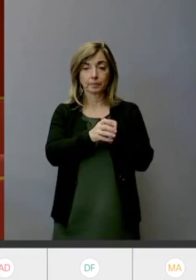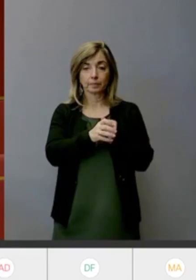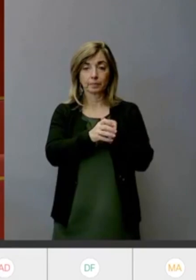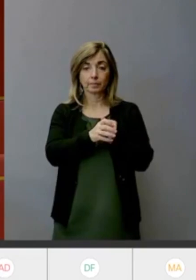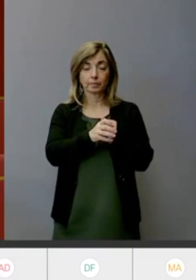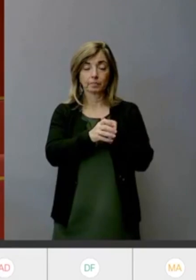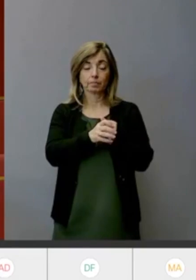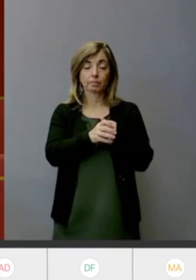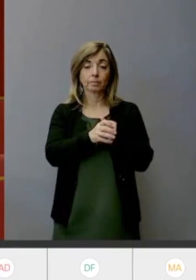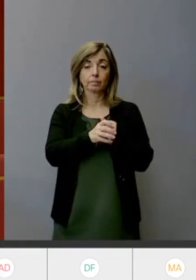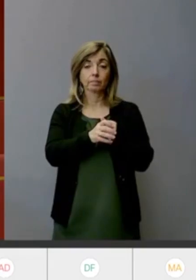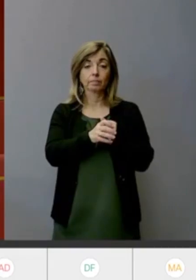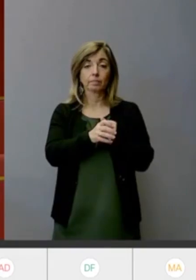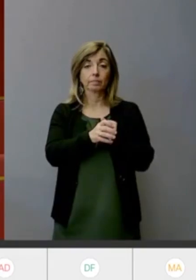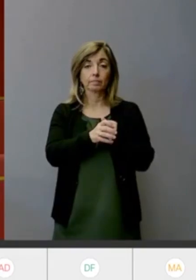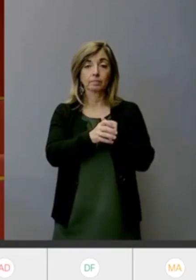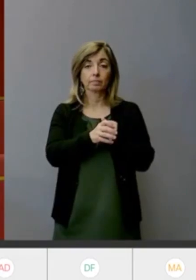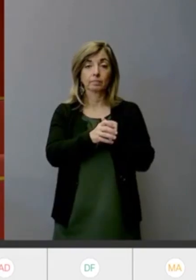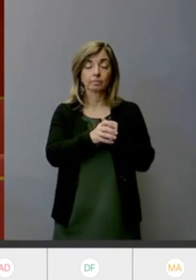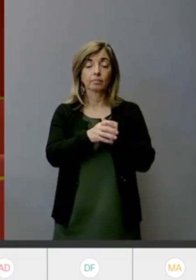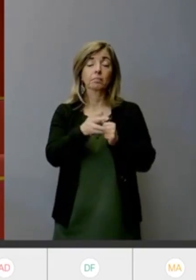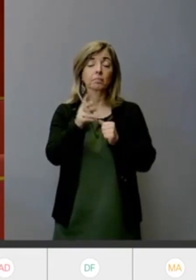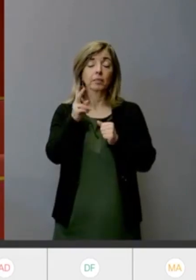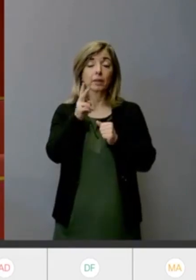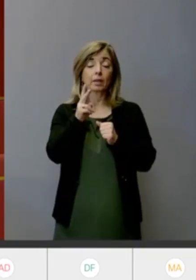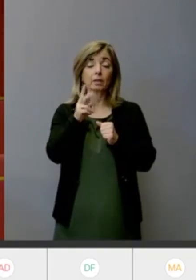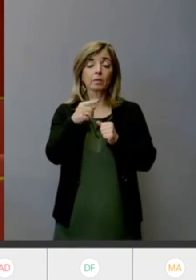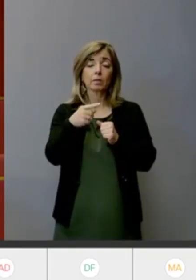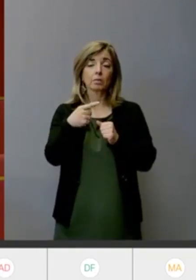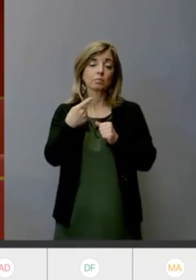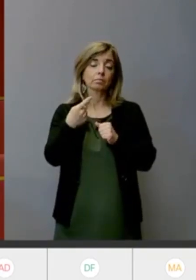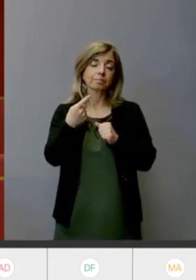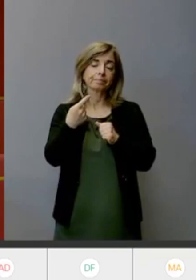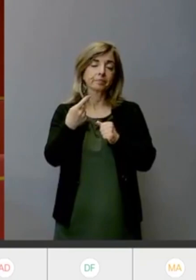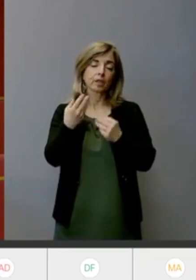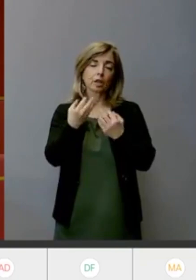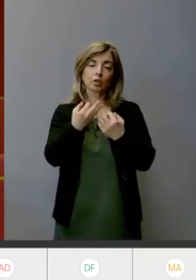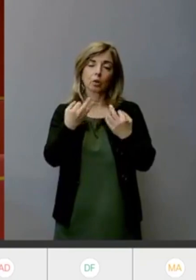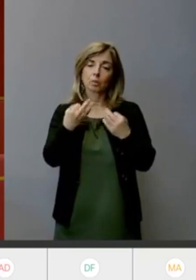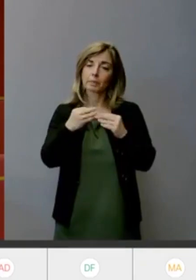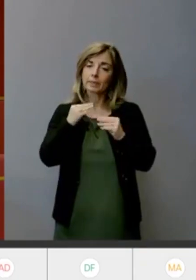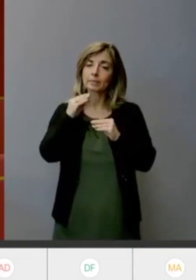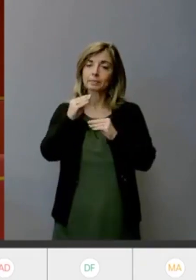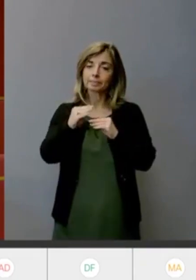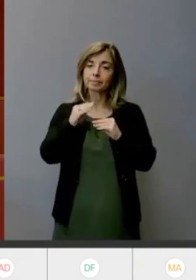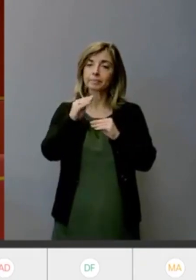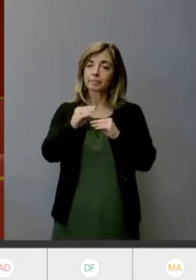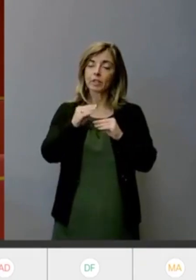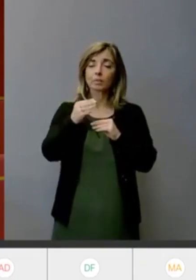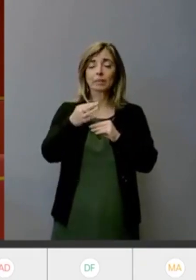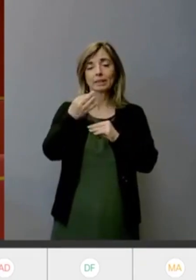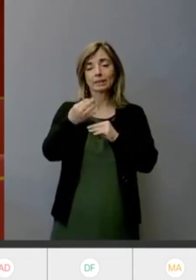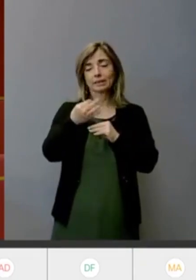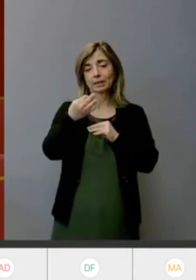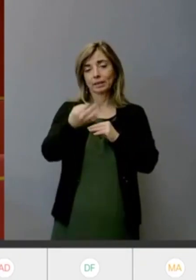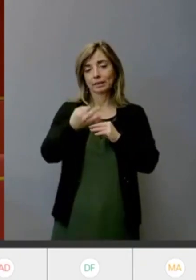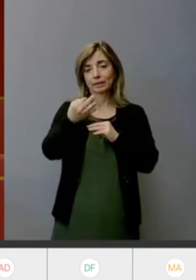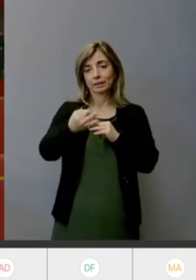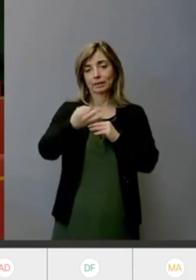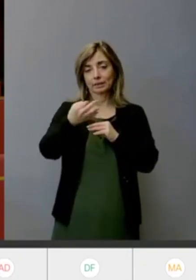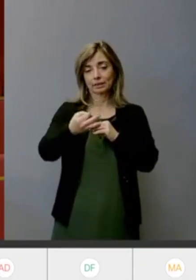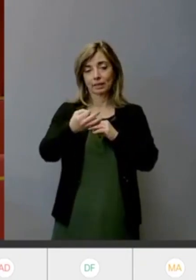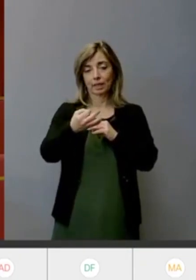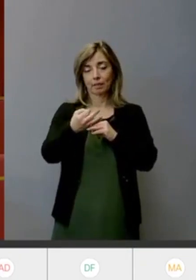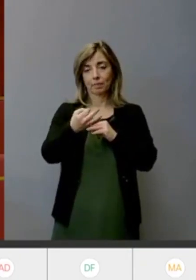usuale e non più anomala ma usuale anticipano risposte sui comunicati stampa anziché all